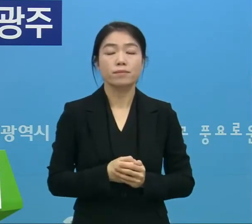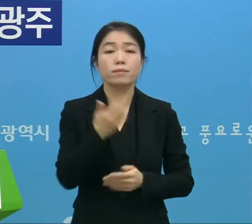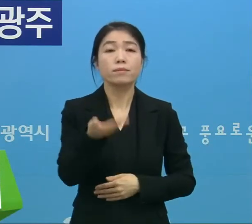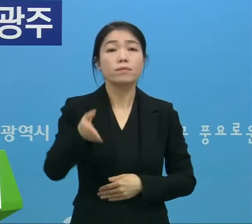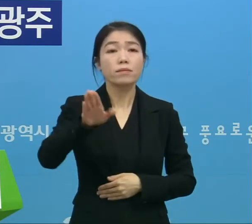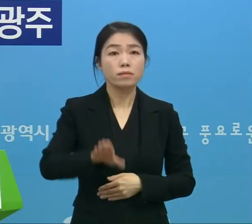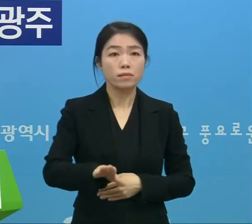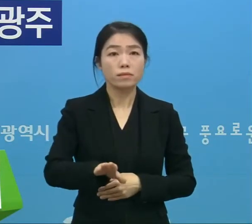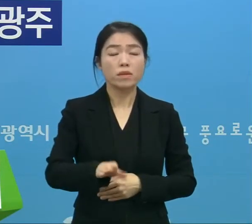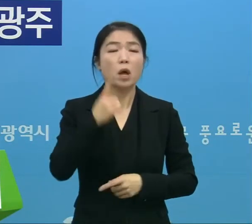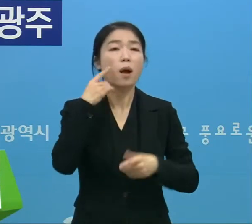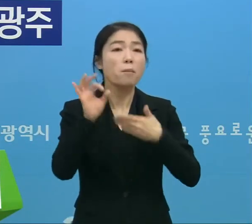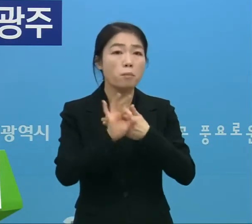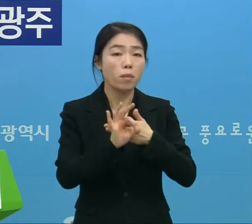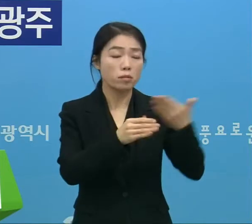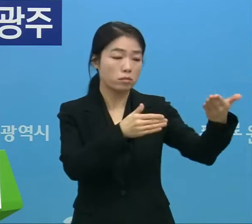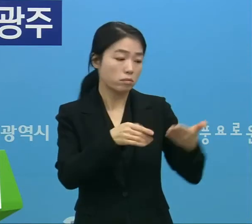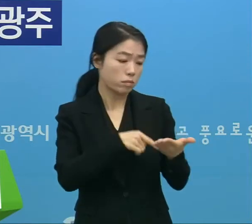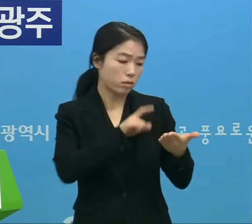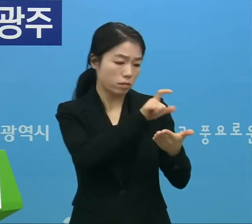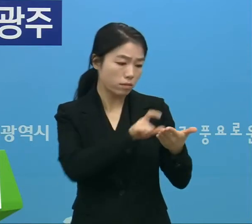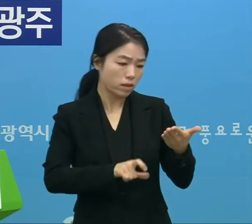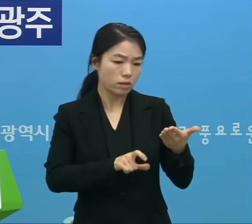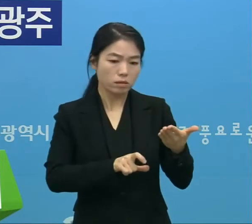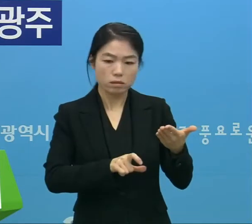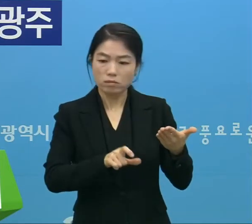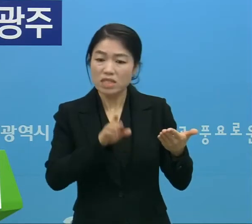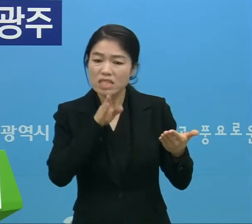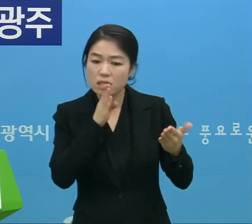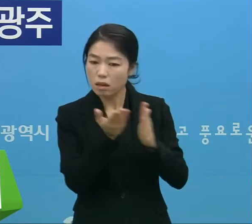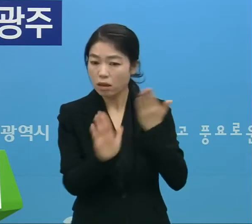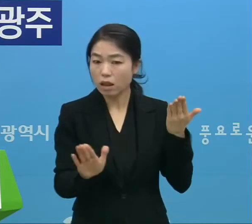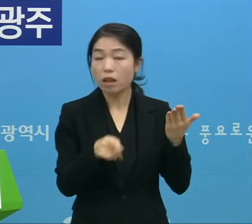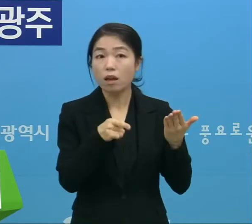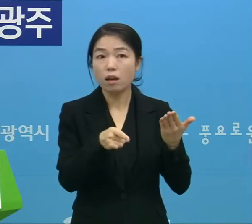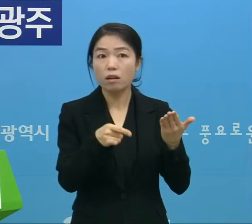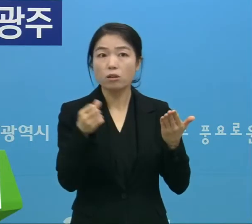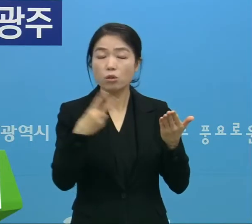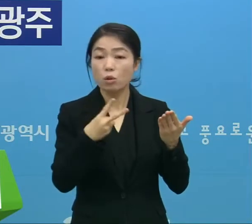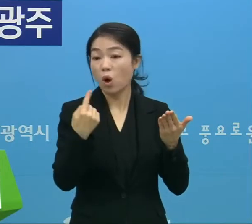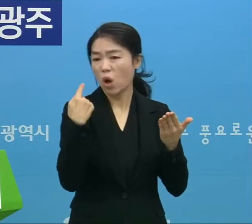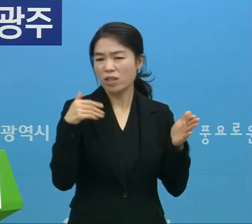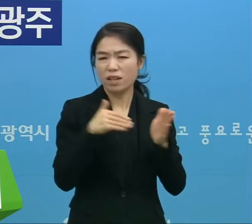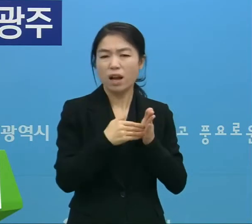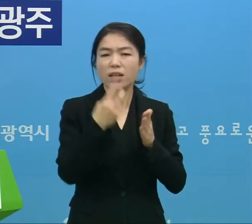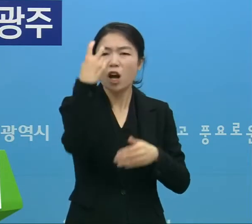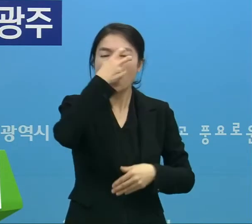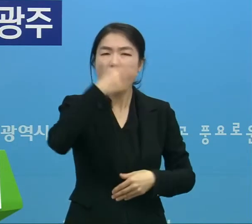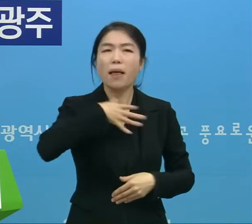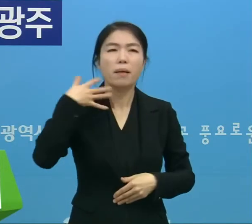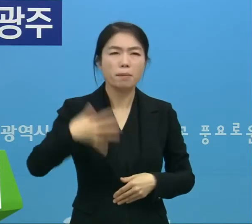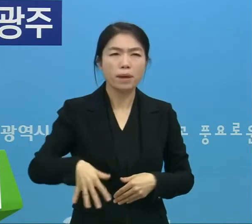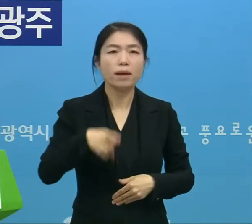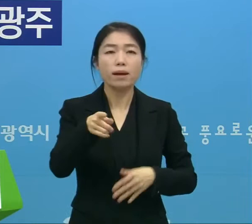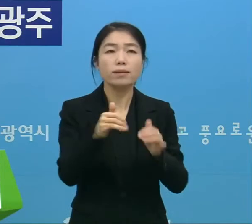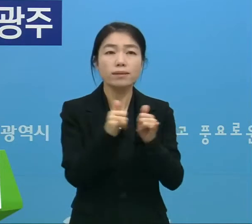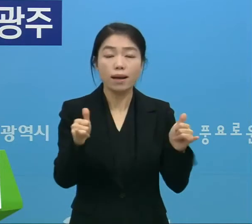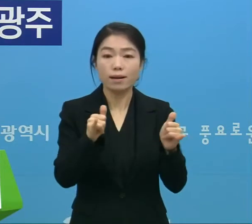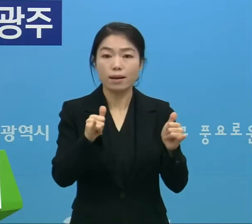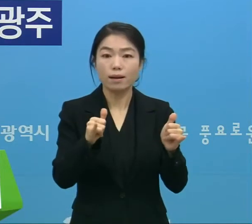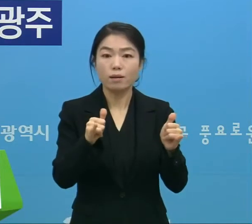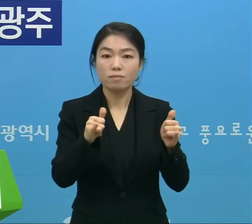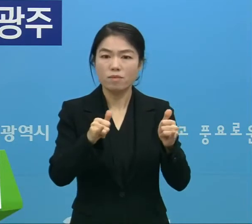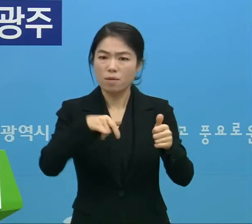하지만 만약 제출된 명단이 사실과 다르거나 어제까지 진단 검사를 받지 않은 교인이